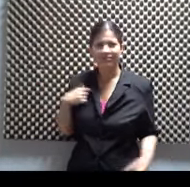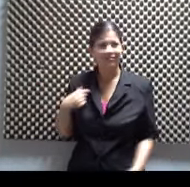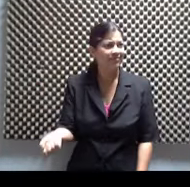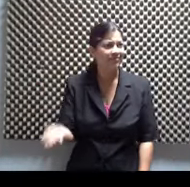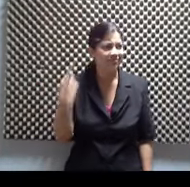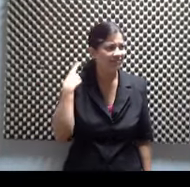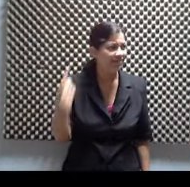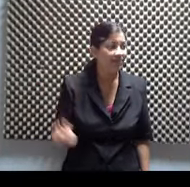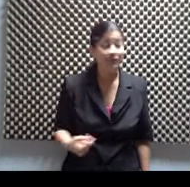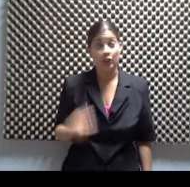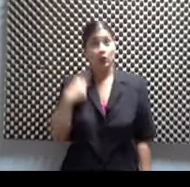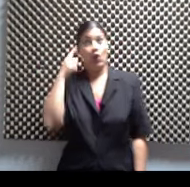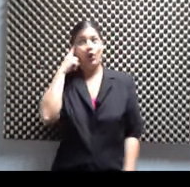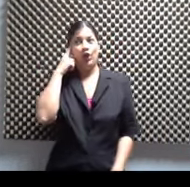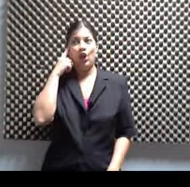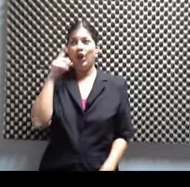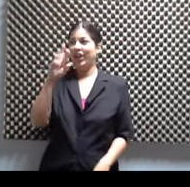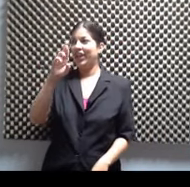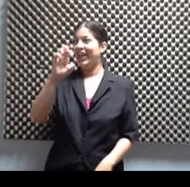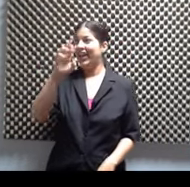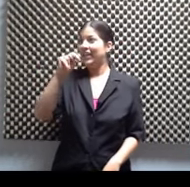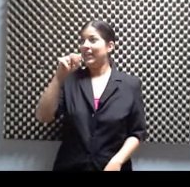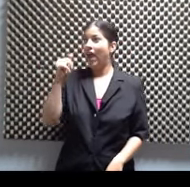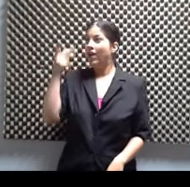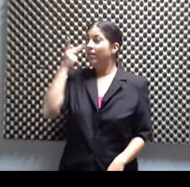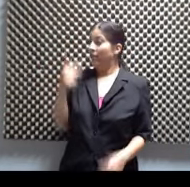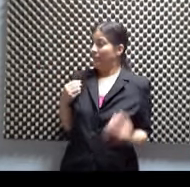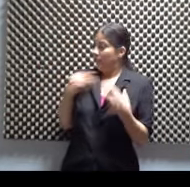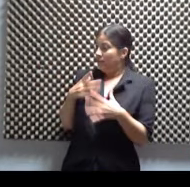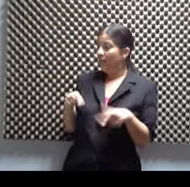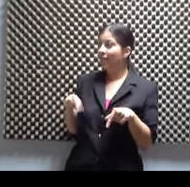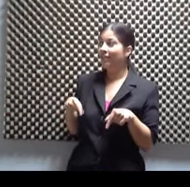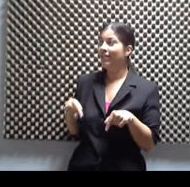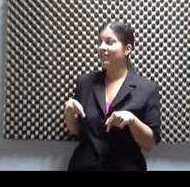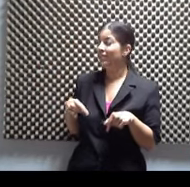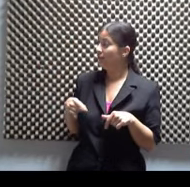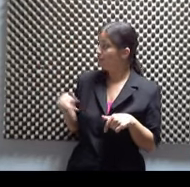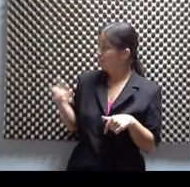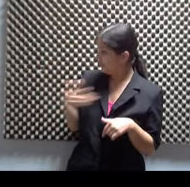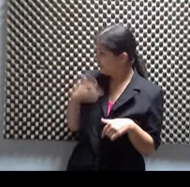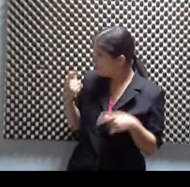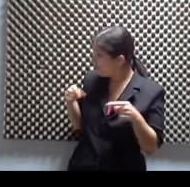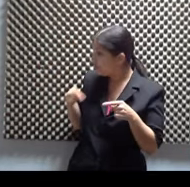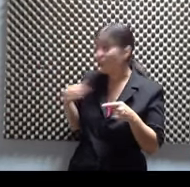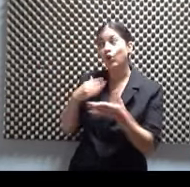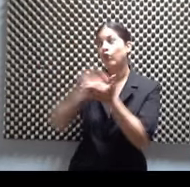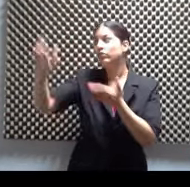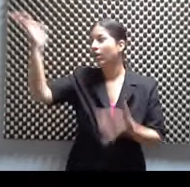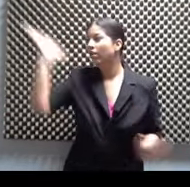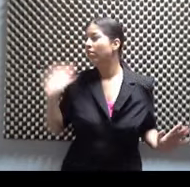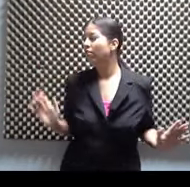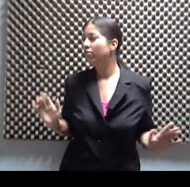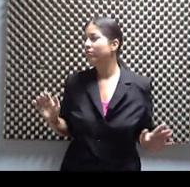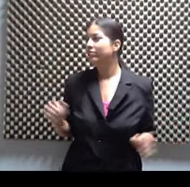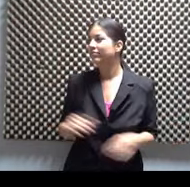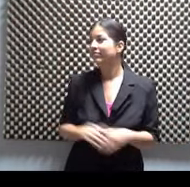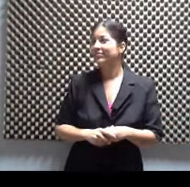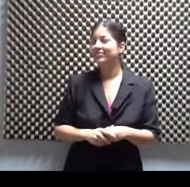creo que Reina está un poco asustada ahí. Se intimida, Reina. Lo sacamos de la cabina. Próximo programa, cierra esa puerta con seguridad. Tiene que buscar una